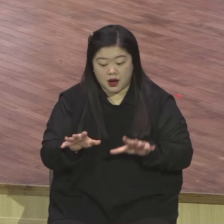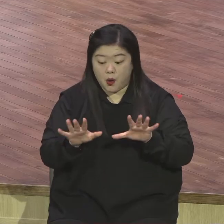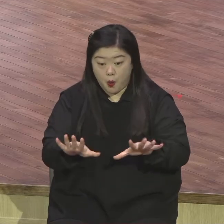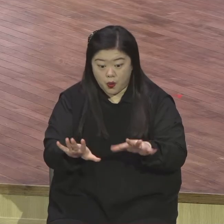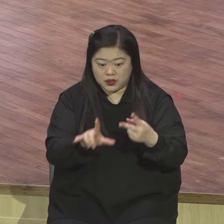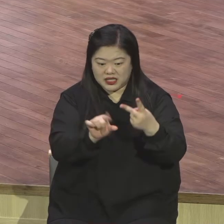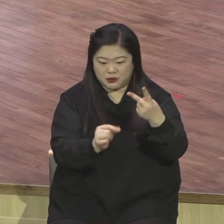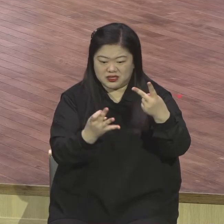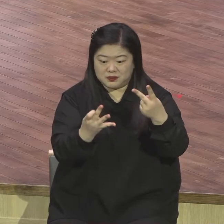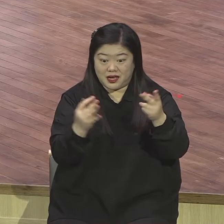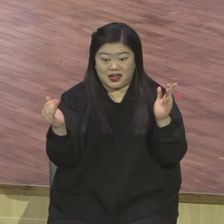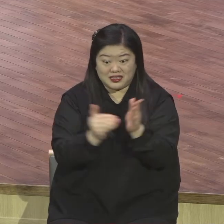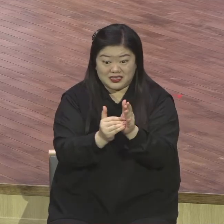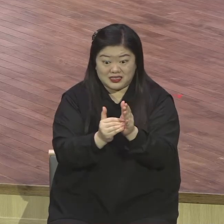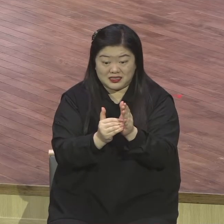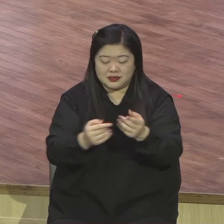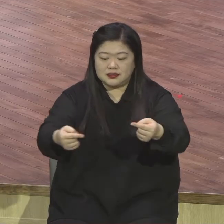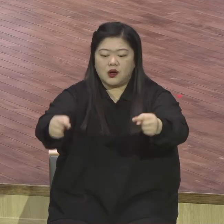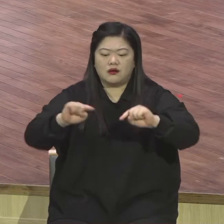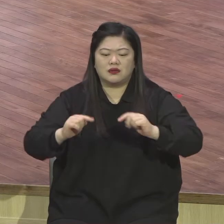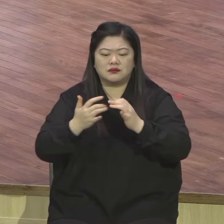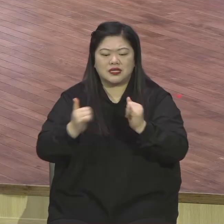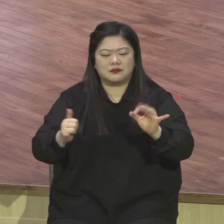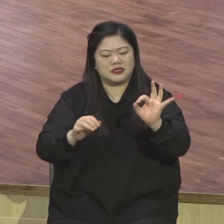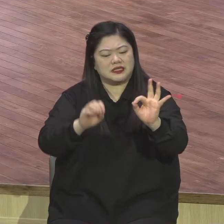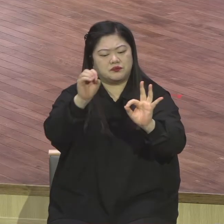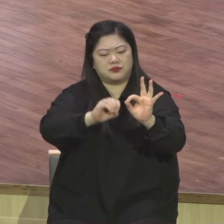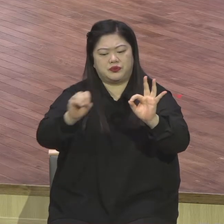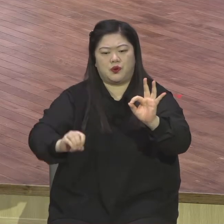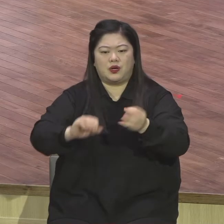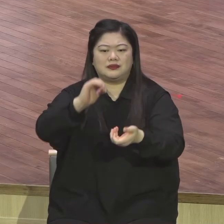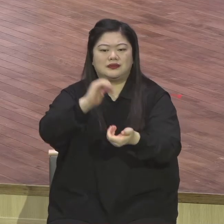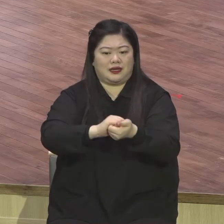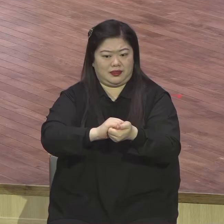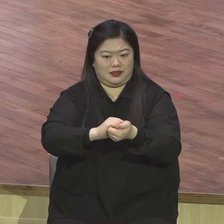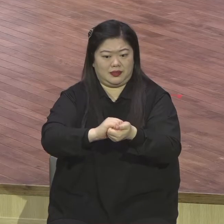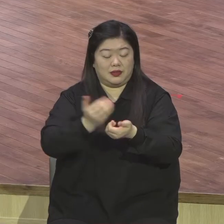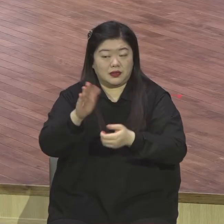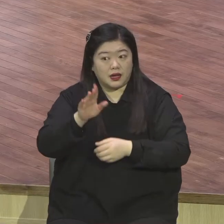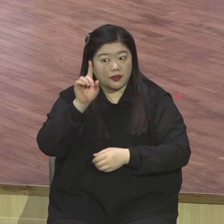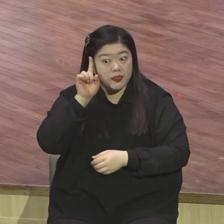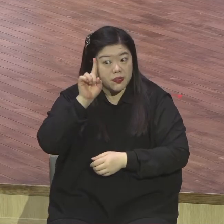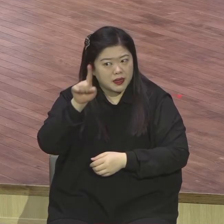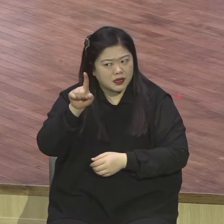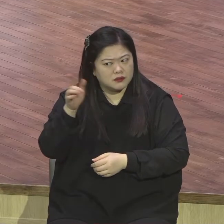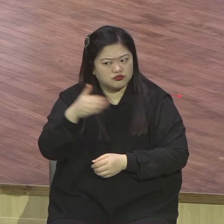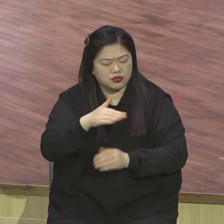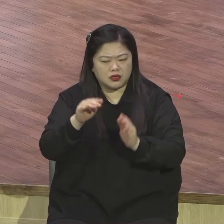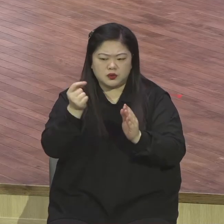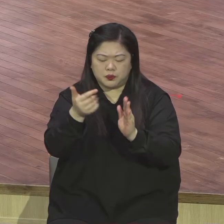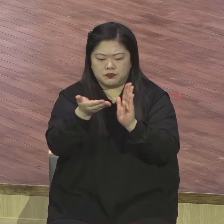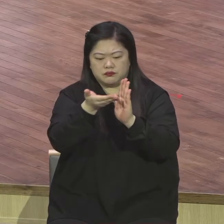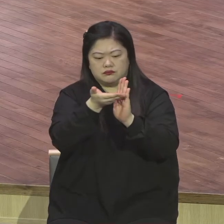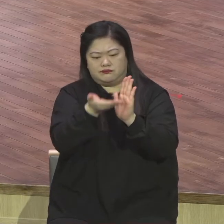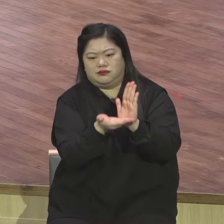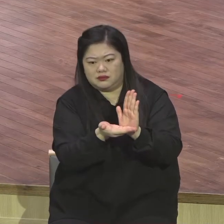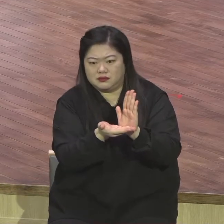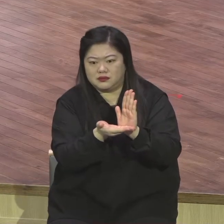내일부터 이제 또 풀리지요. 단계가 풀리니까 다음 주일 되면 좀 이렇게 더